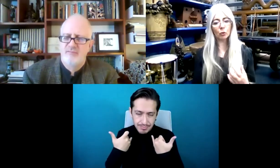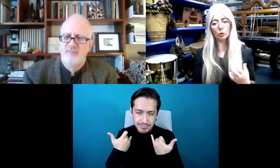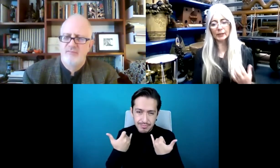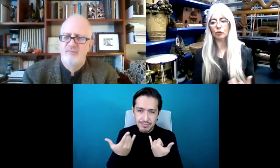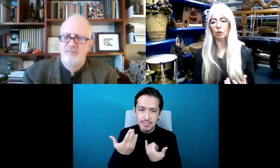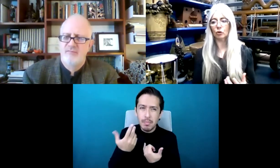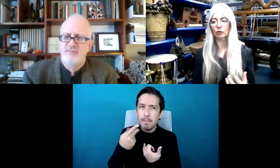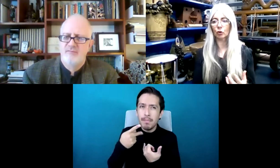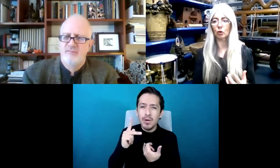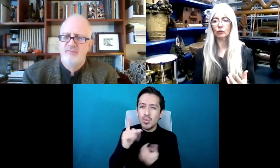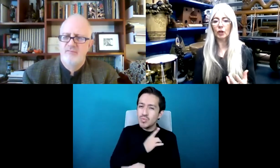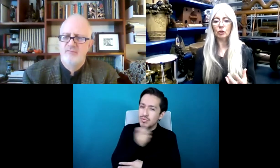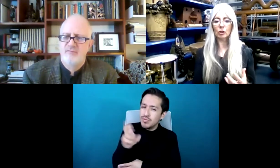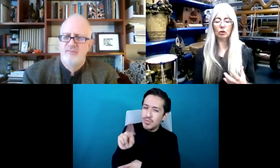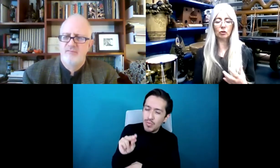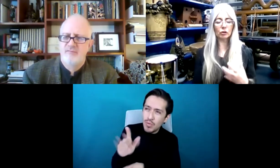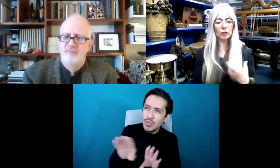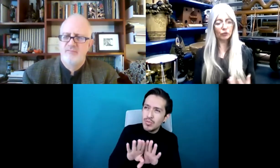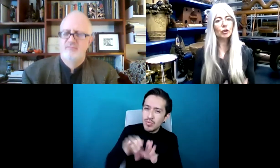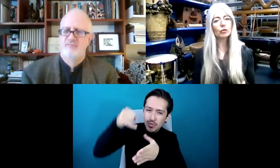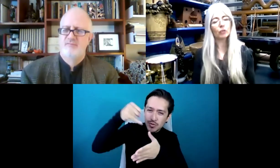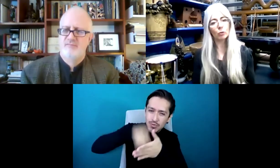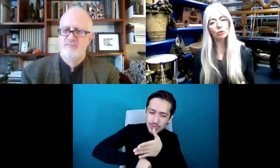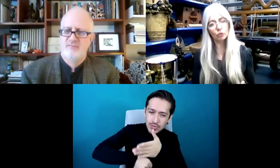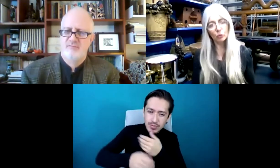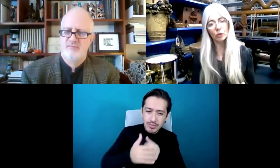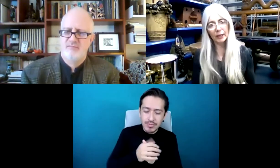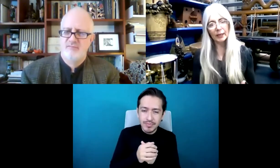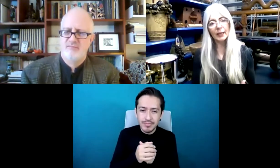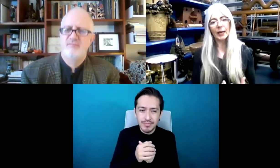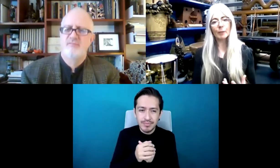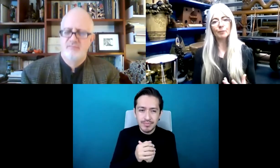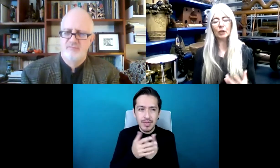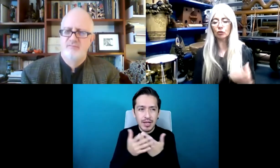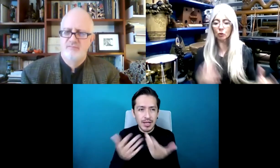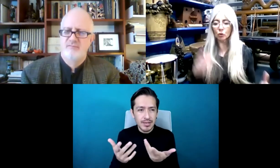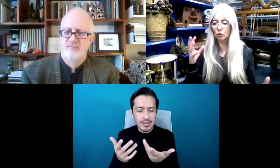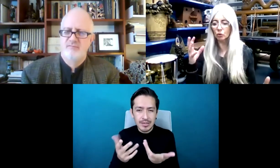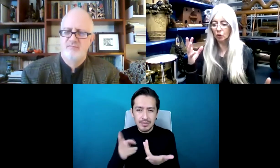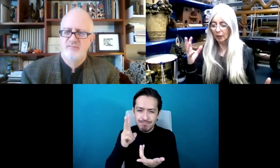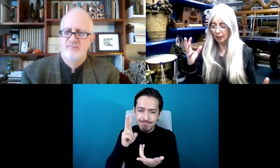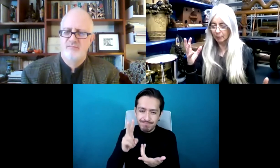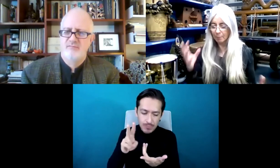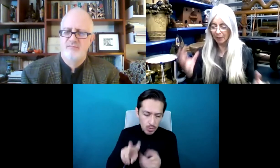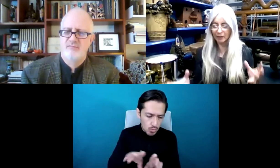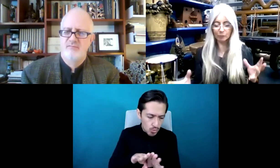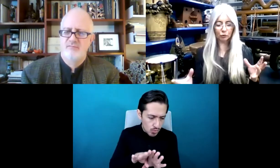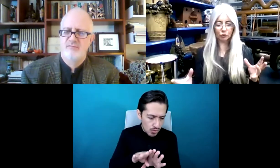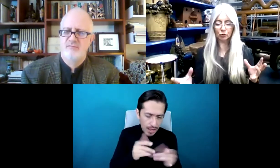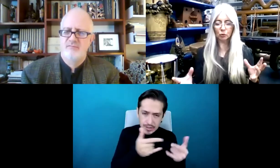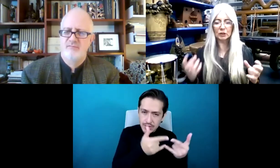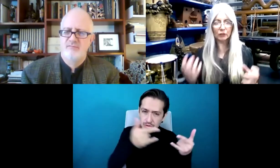eso. Este etos de escuchar a la historia de las personas es